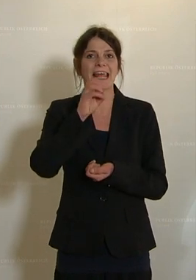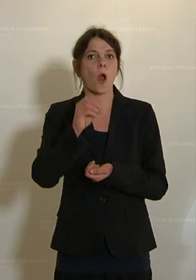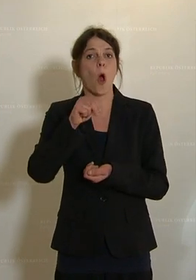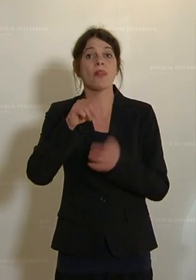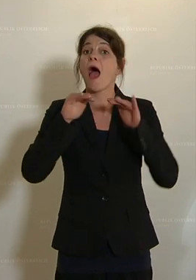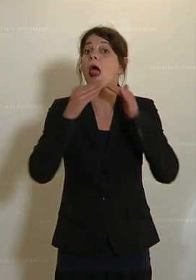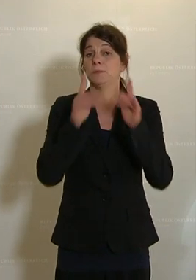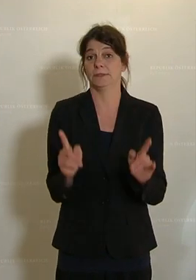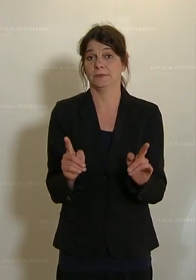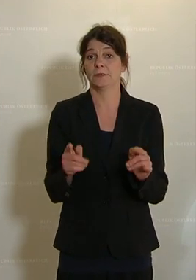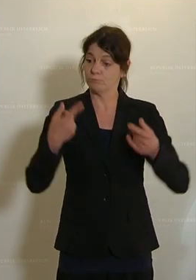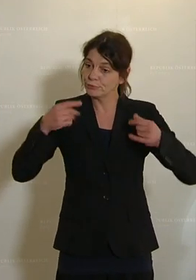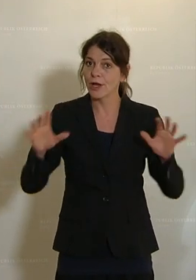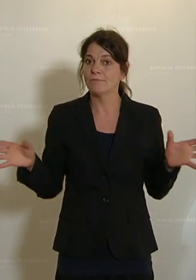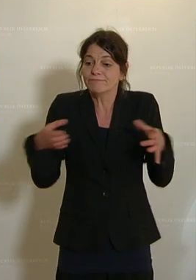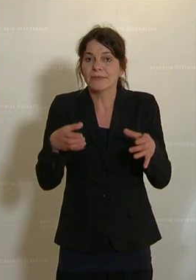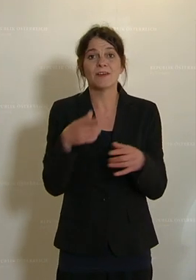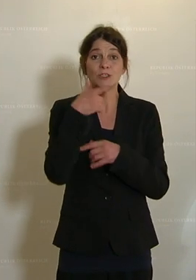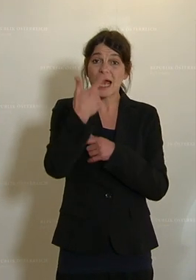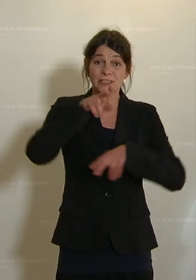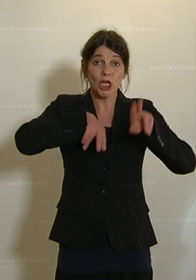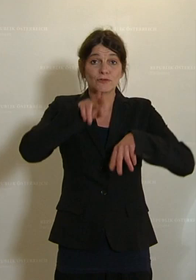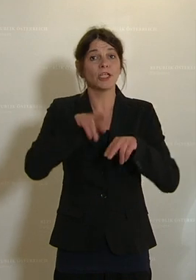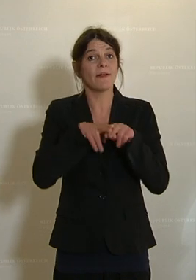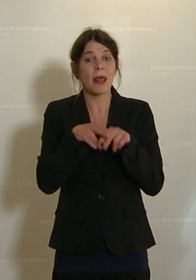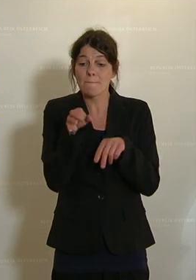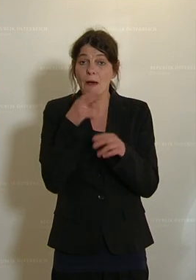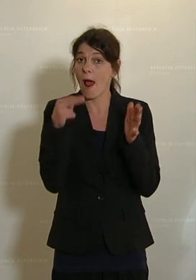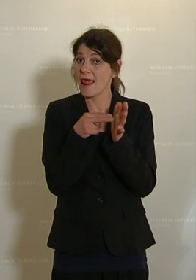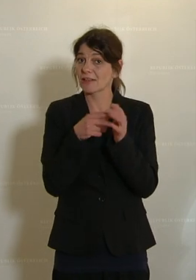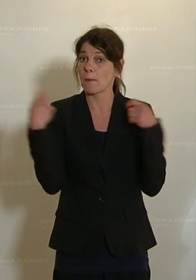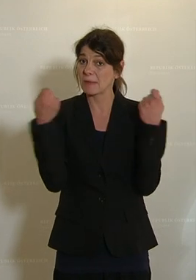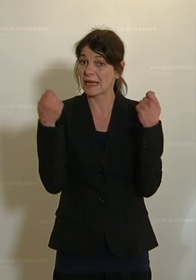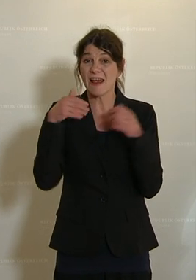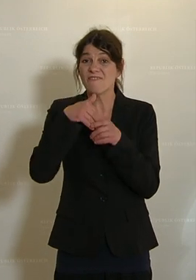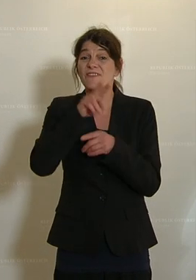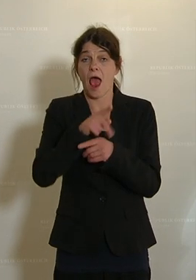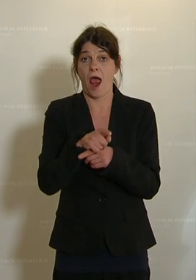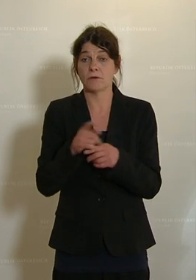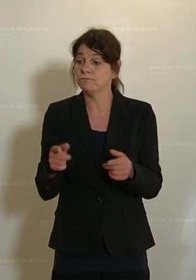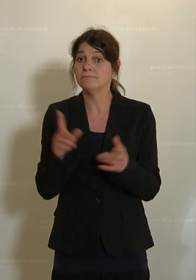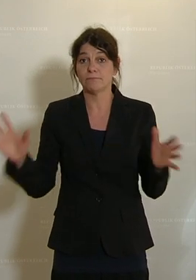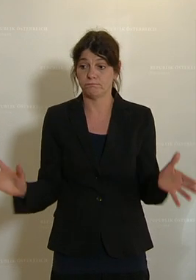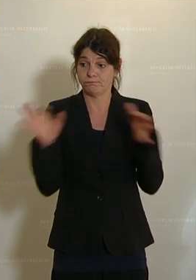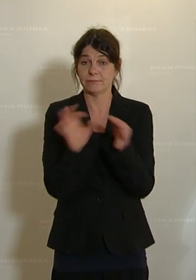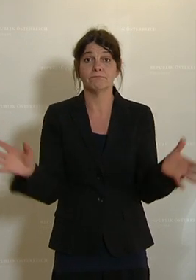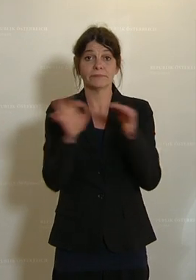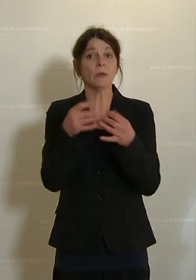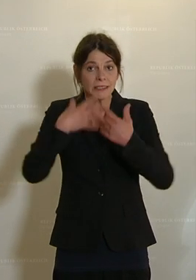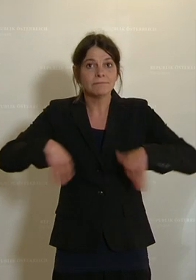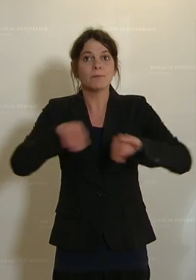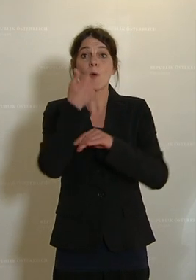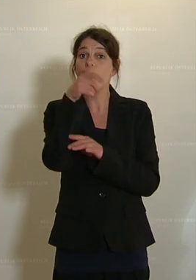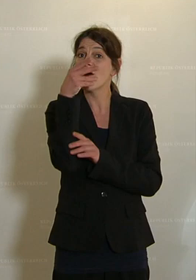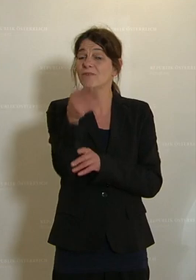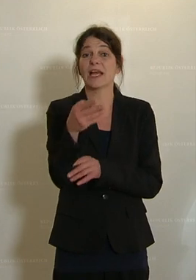Mikroelektronik-Cluster, das von 20 kleinen Mikroelektronikbetrieben in Villach zu 140 Betrieben in Österreich geworden ist.